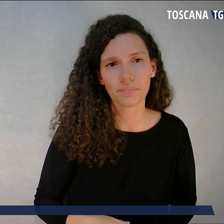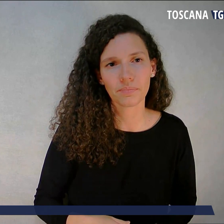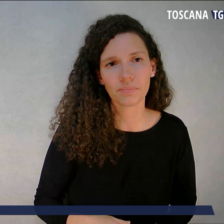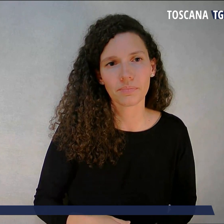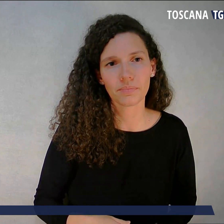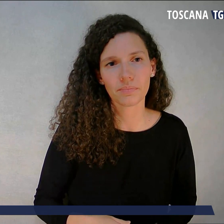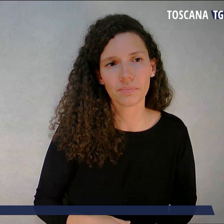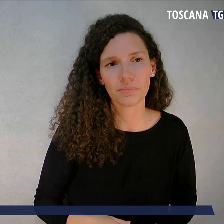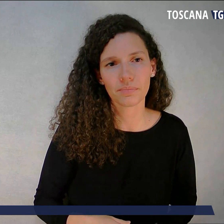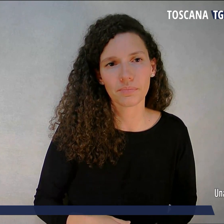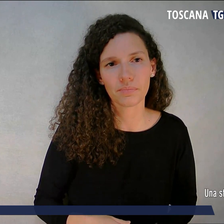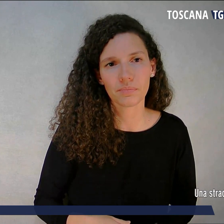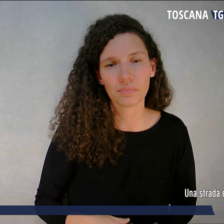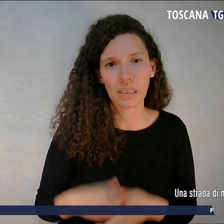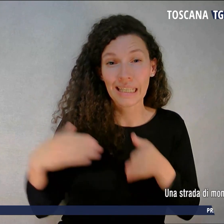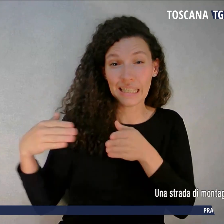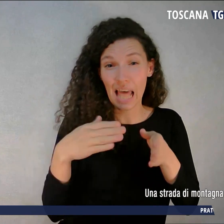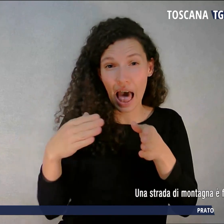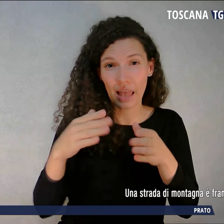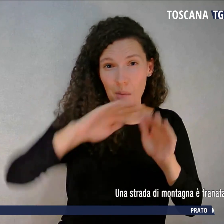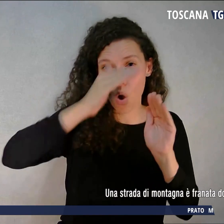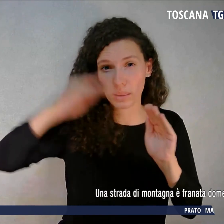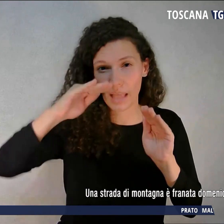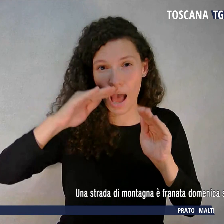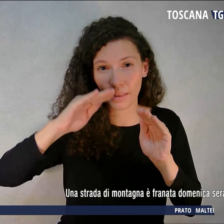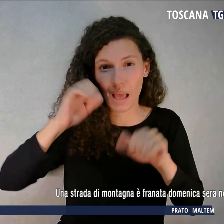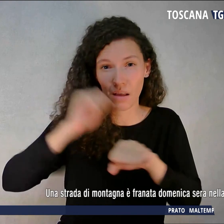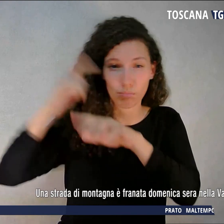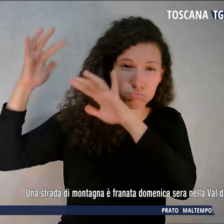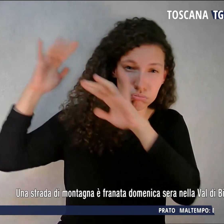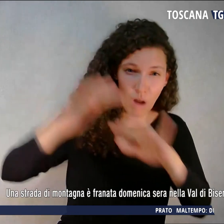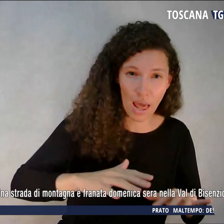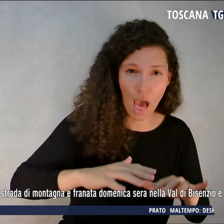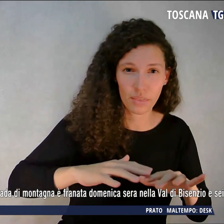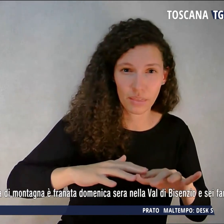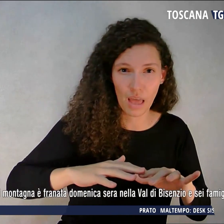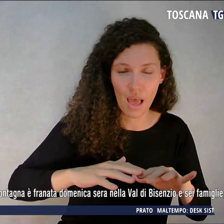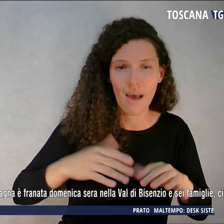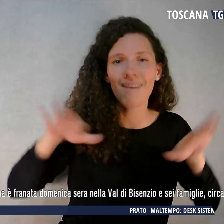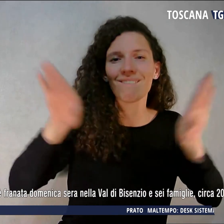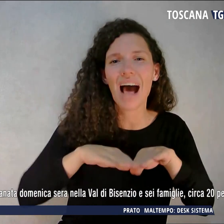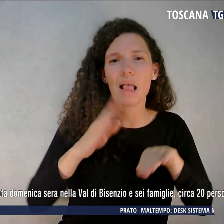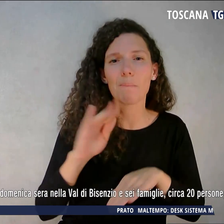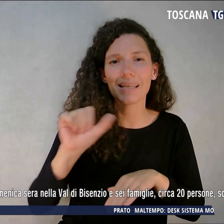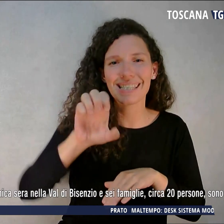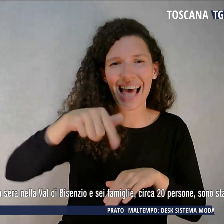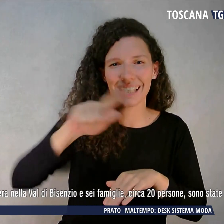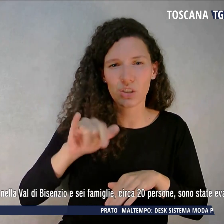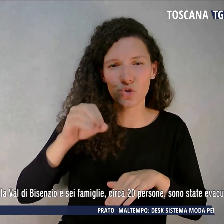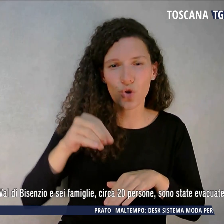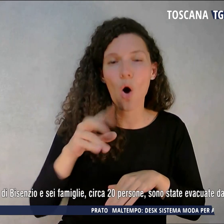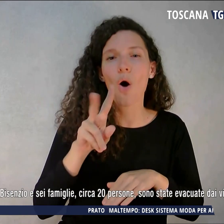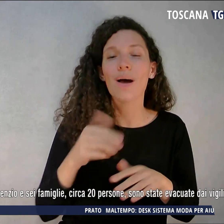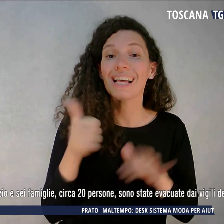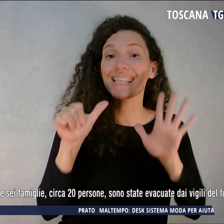È una strada di montagna franata domenica sera in Val di Bisenzio e 6 famiglie, circa 20 persone, sono state fatte evacuare dai